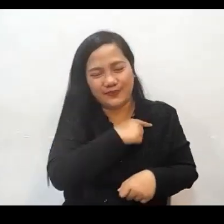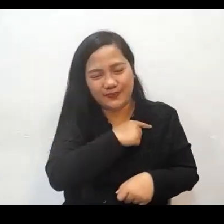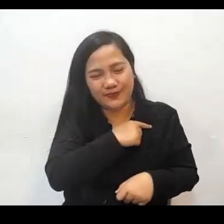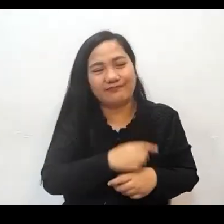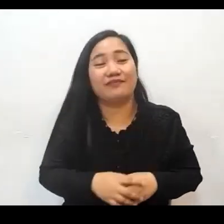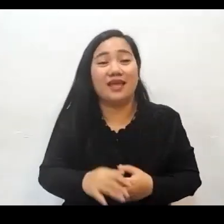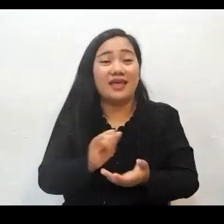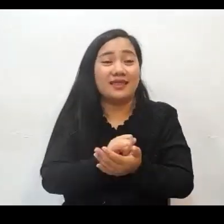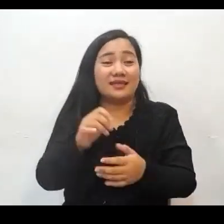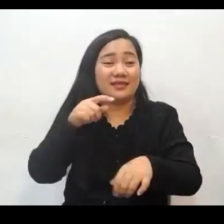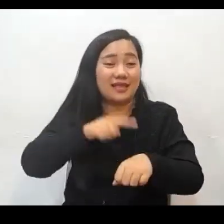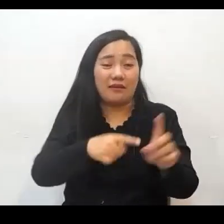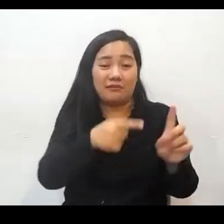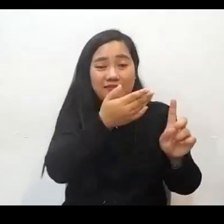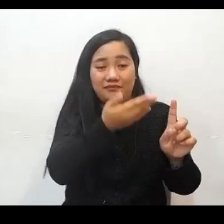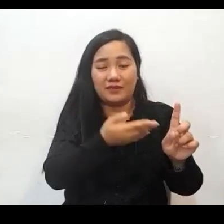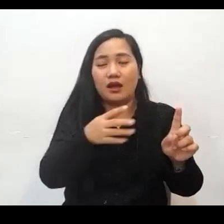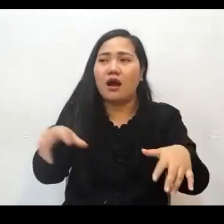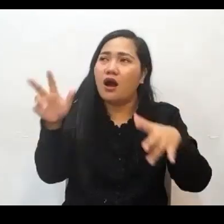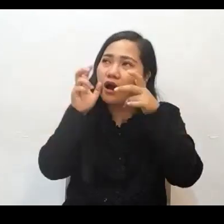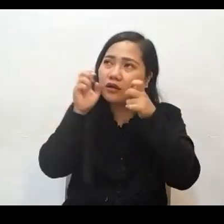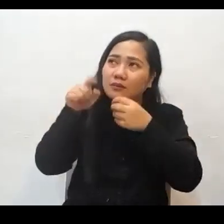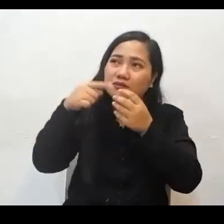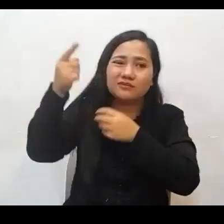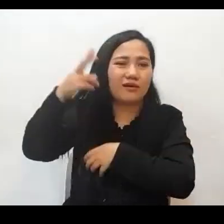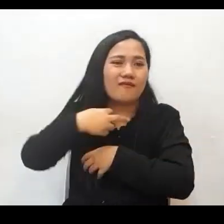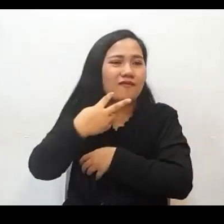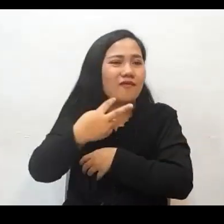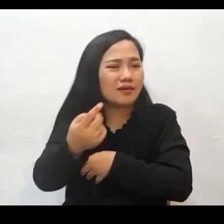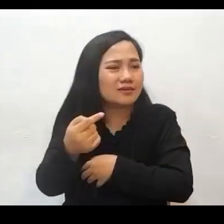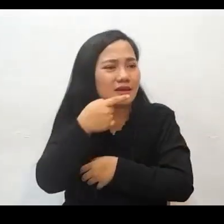of God. Kaya si Isaías narinig niya yung tinig ng Diyos. In verse 8,